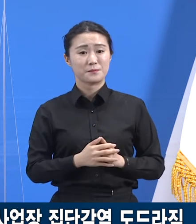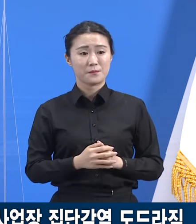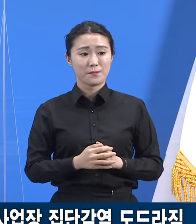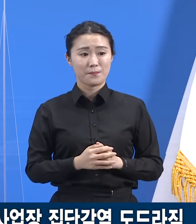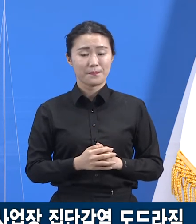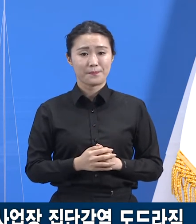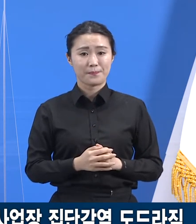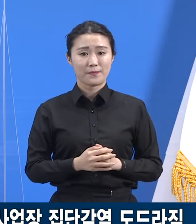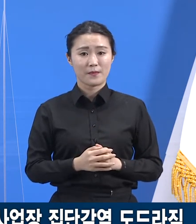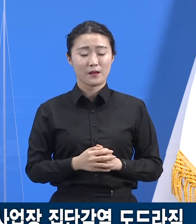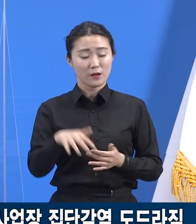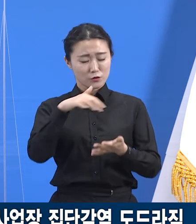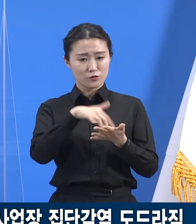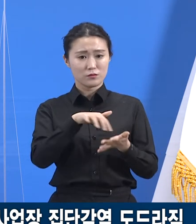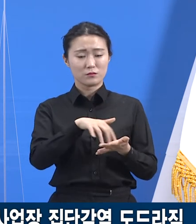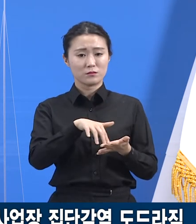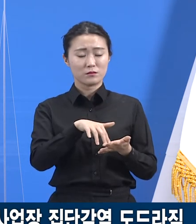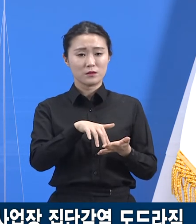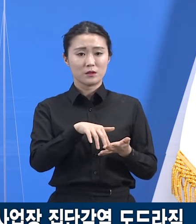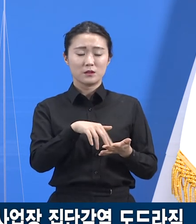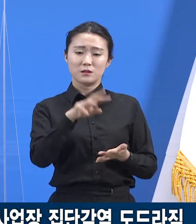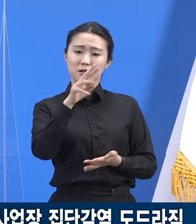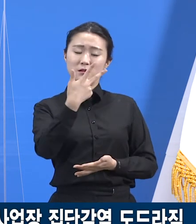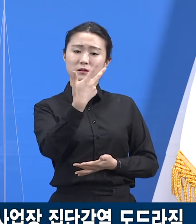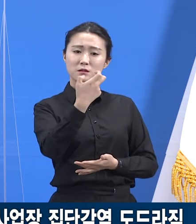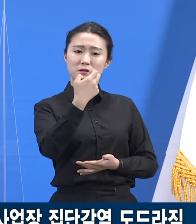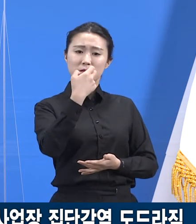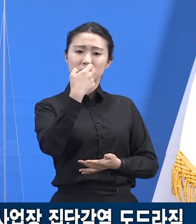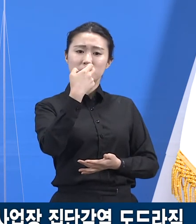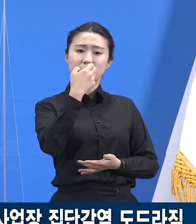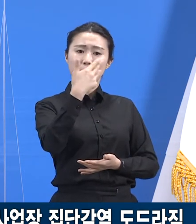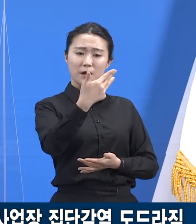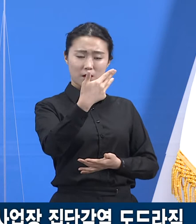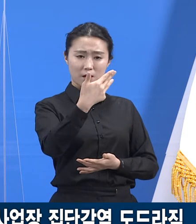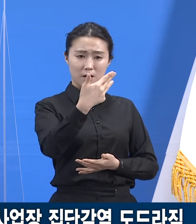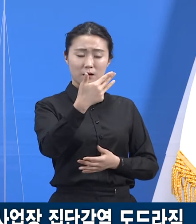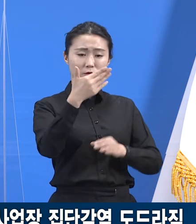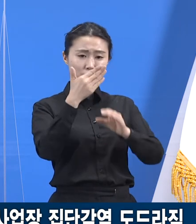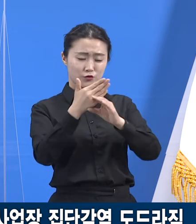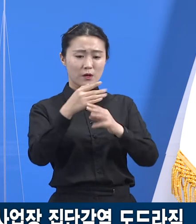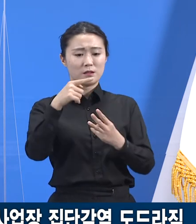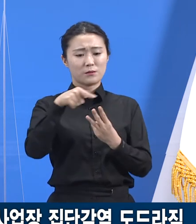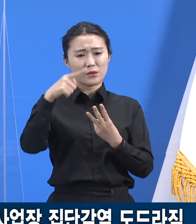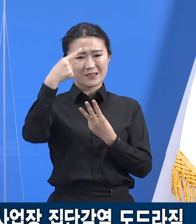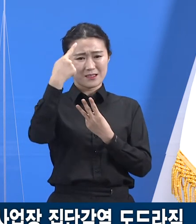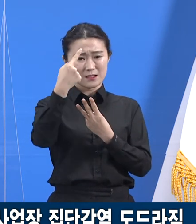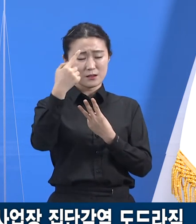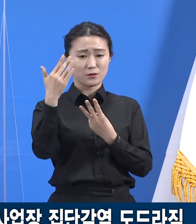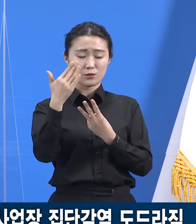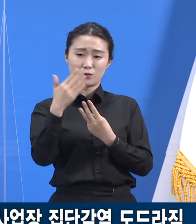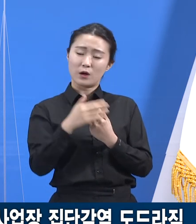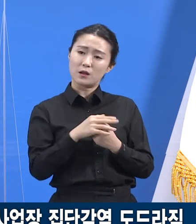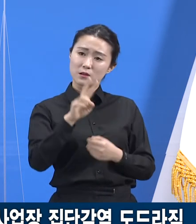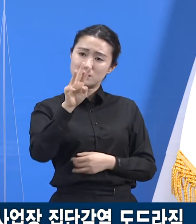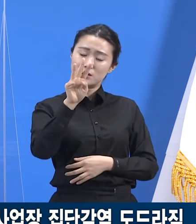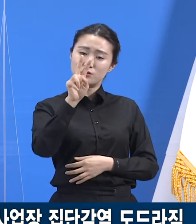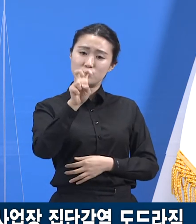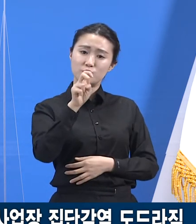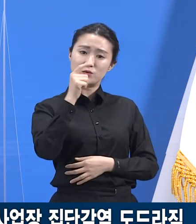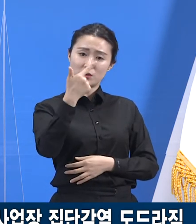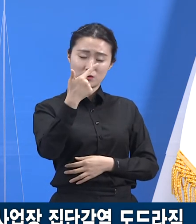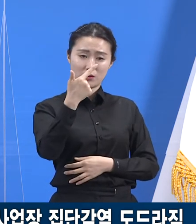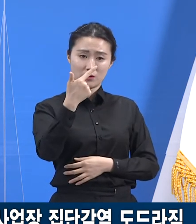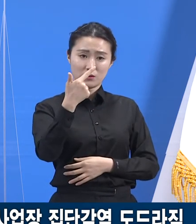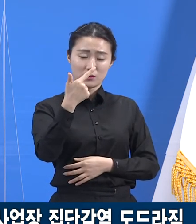전체 건수는 78건이었는데 이 중 3분의 1인 26건이 경기 동부 지역